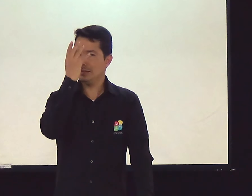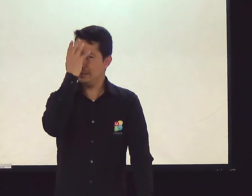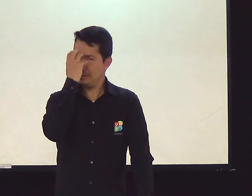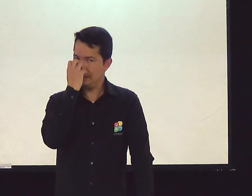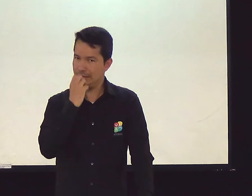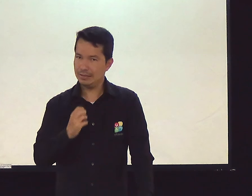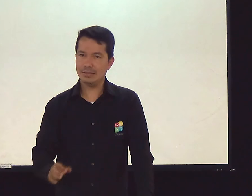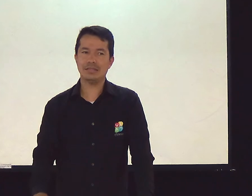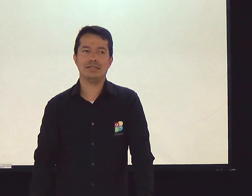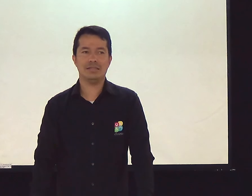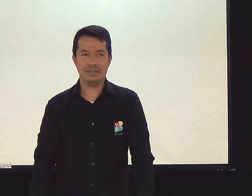É sério?